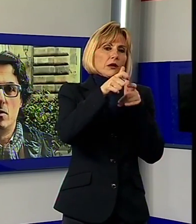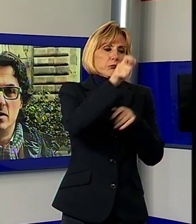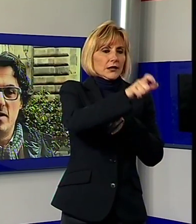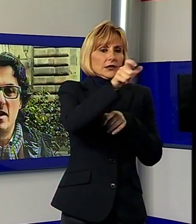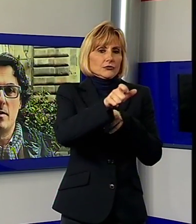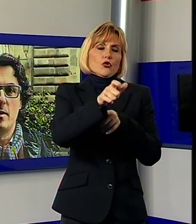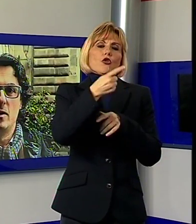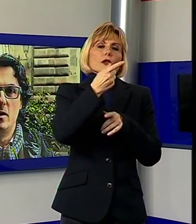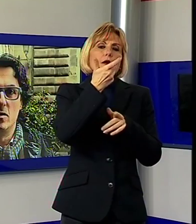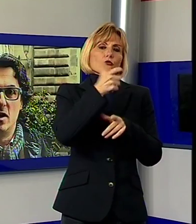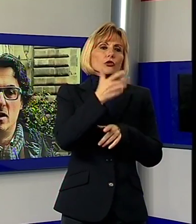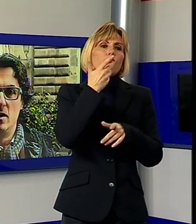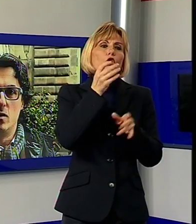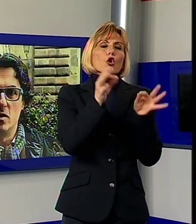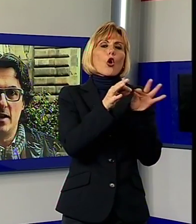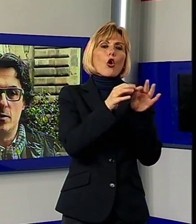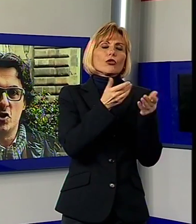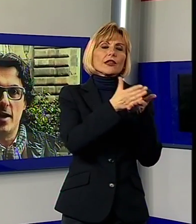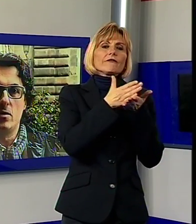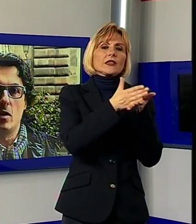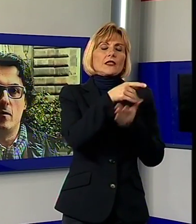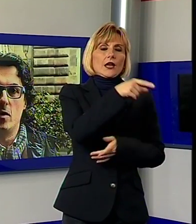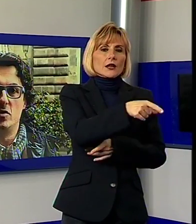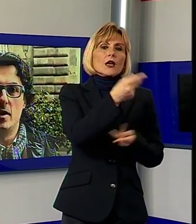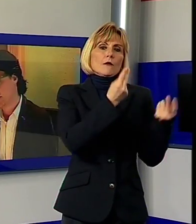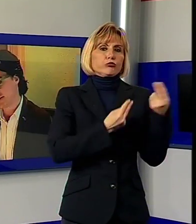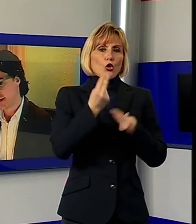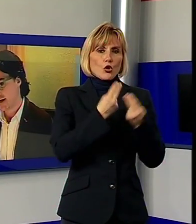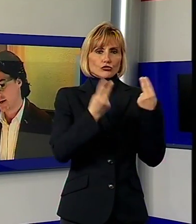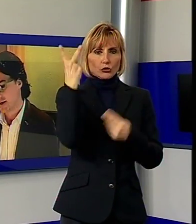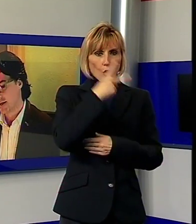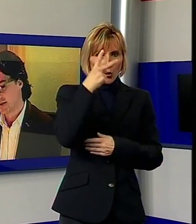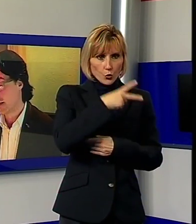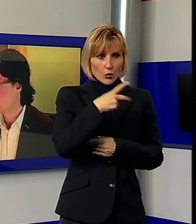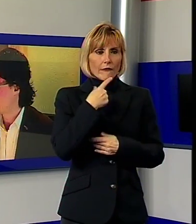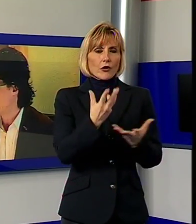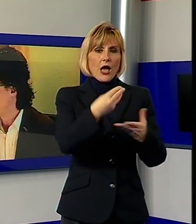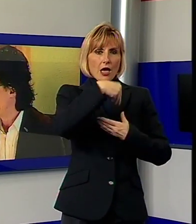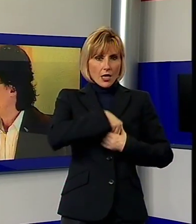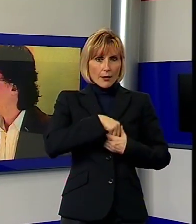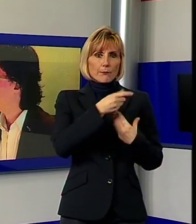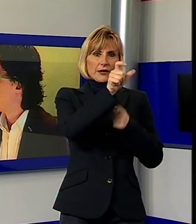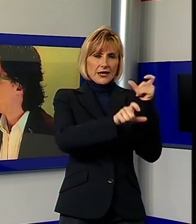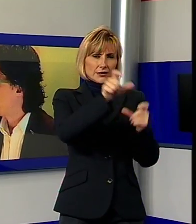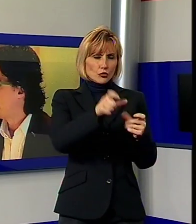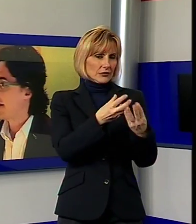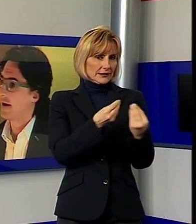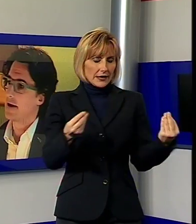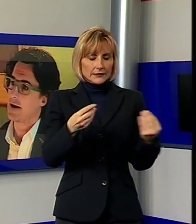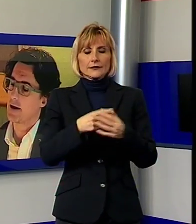condividere questo grande progetto che coinvolge tantissime persone. Per Garzella, dietro a Tambellini e agli